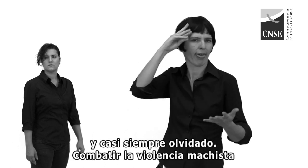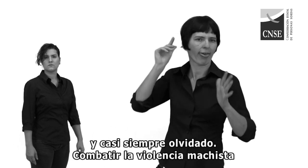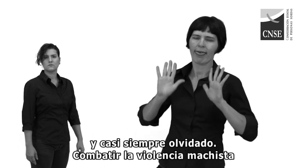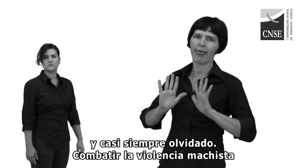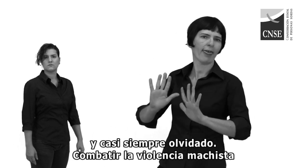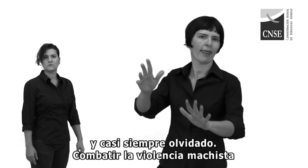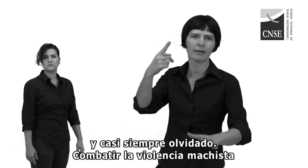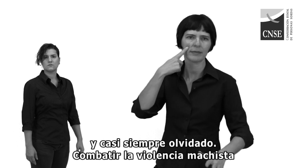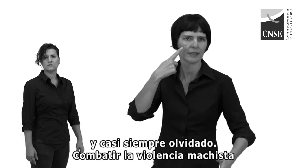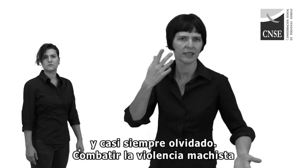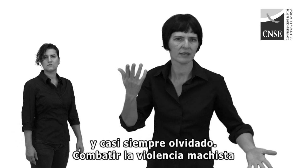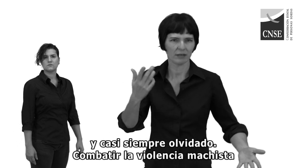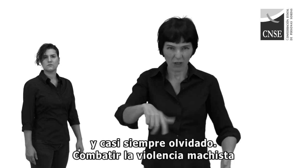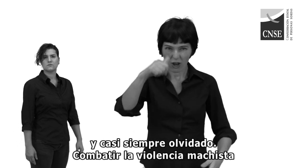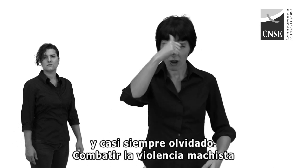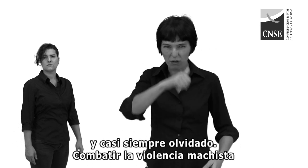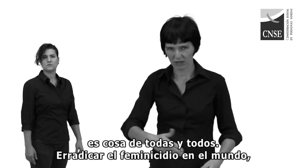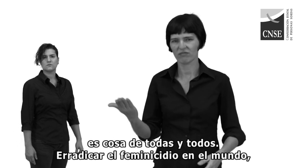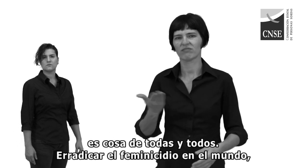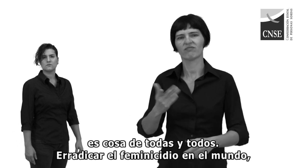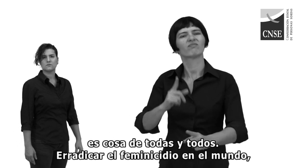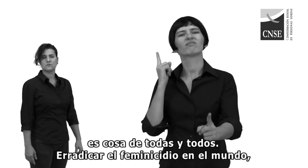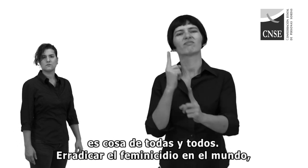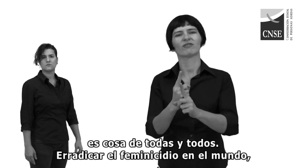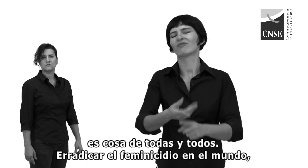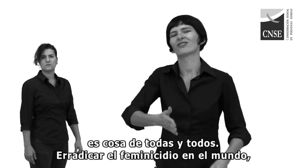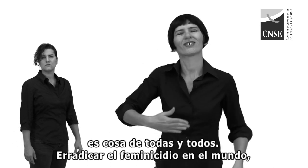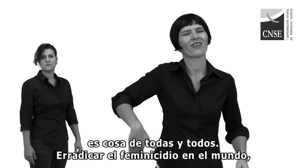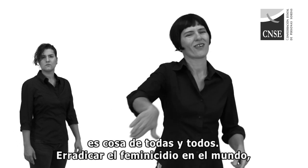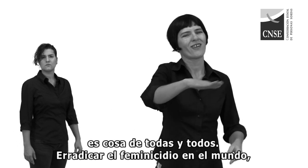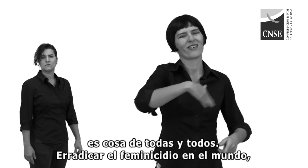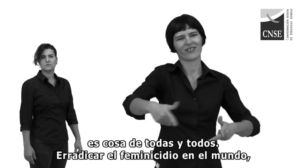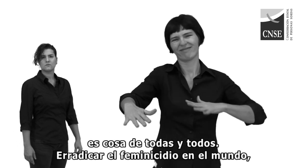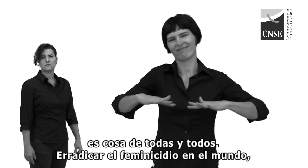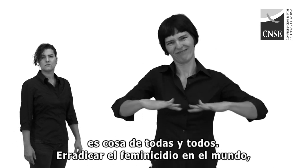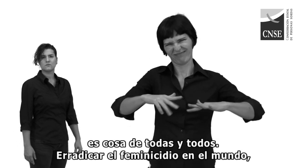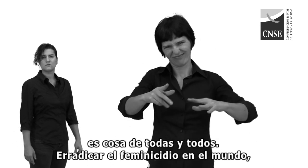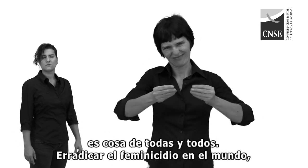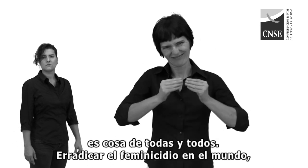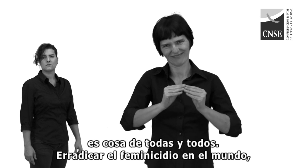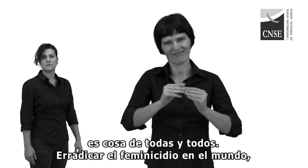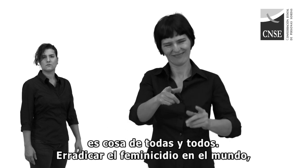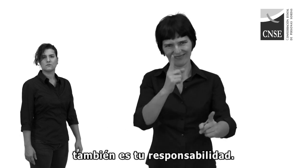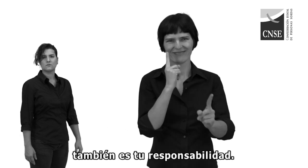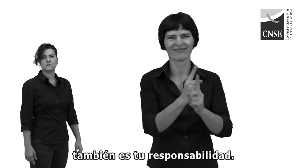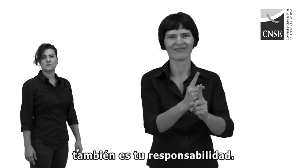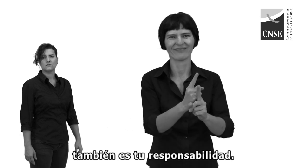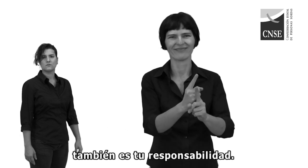siempre olvidado. Combatir la violencia machista es cosa de todas y todos. Erradicar el feminicidio en el mundo